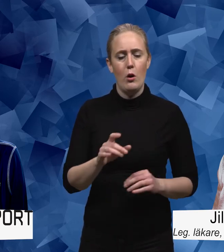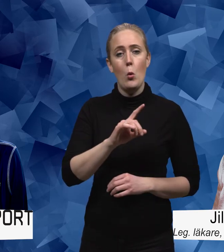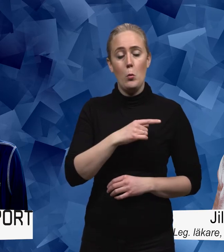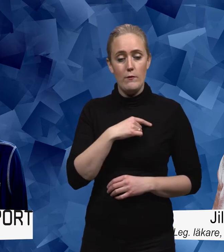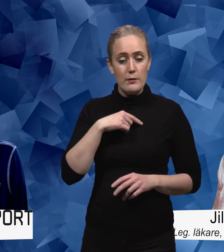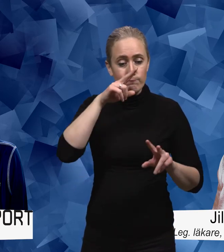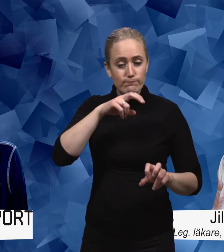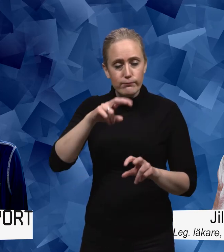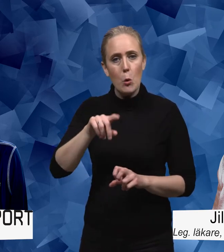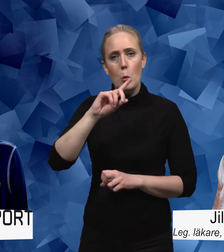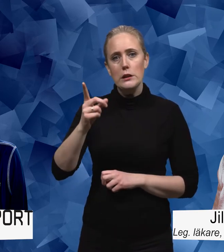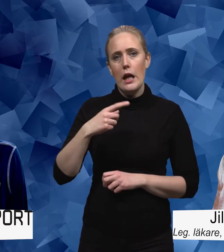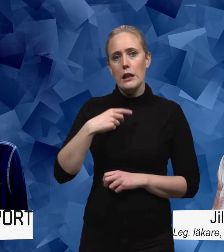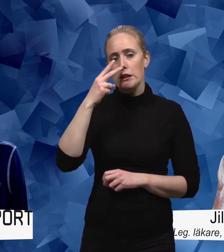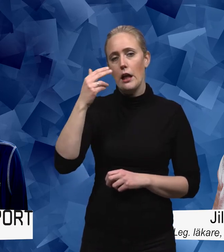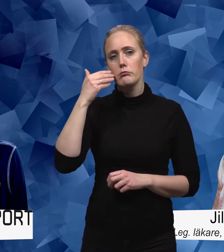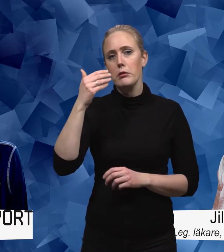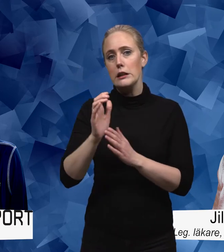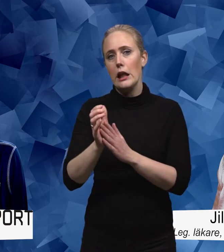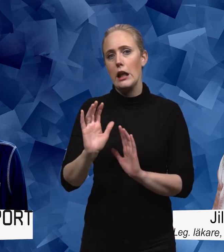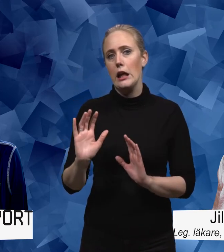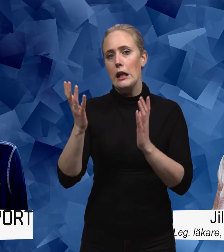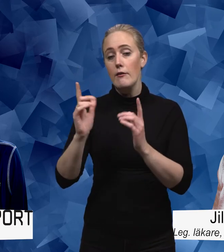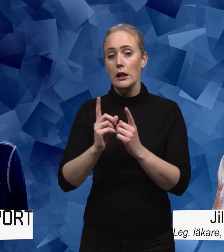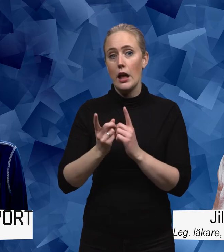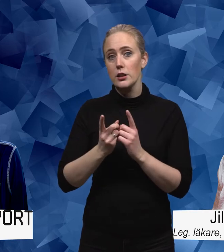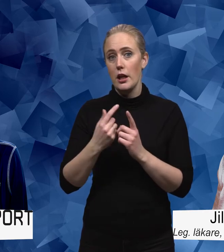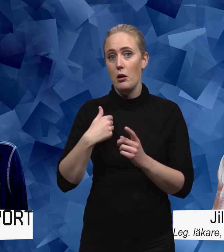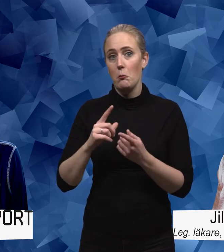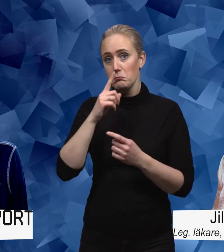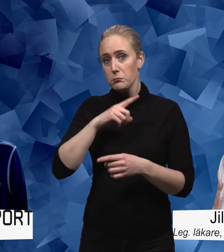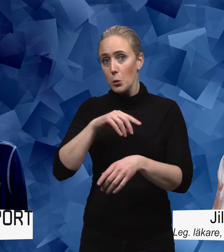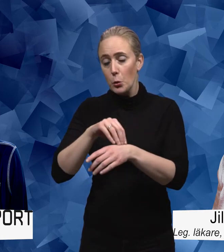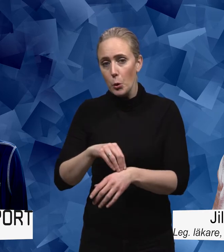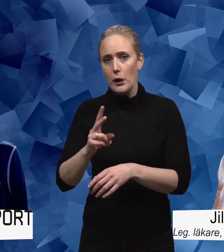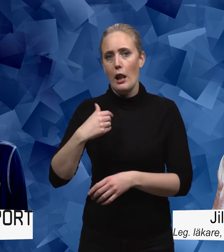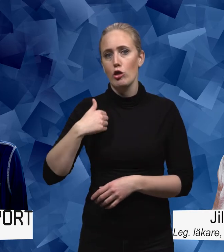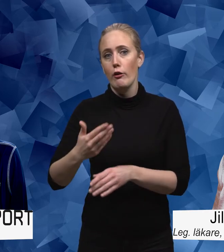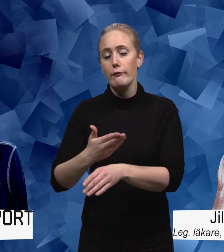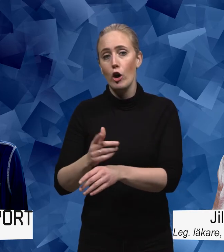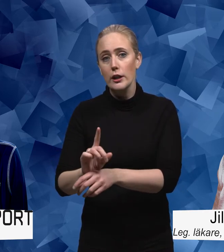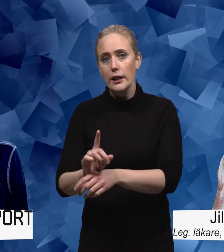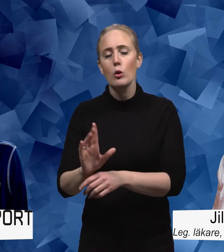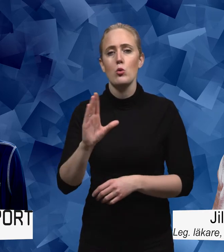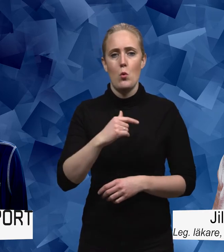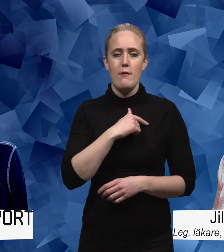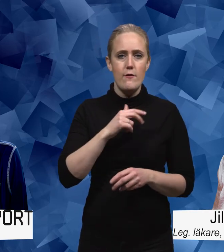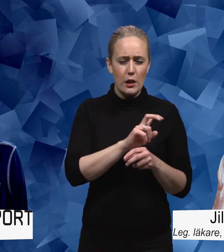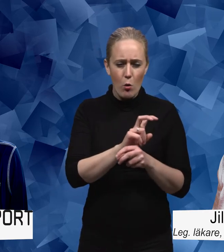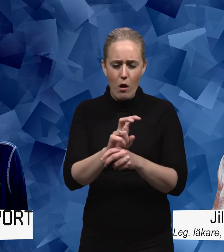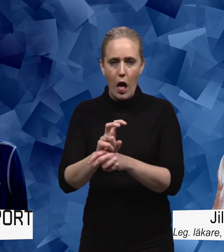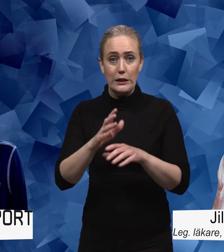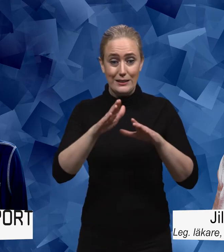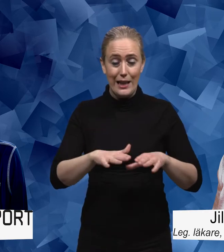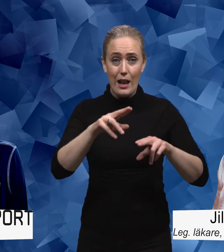senare i livet bli sjuk eller till och med avlida. Kanske i förtid. Då tittade man just på stillasittande och då fick man ju logga och